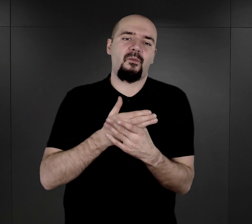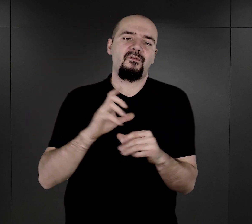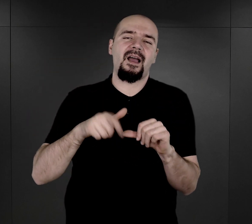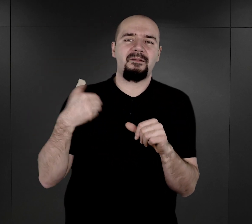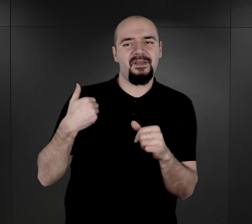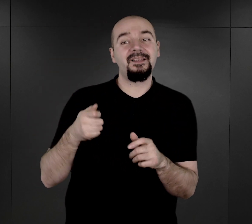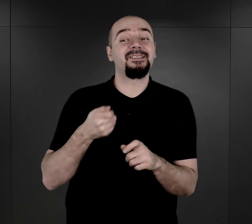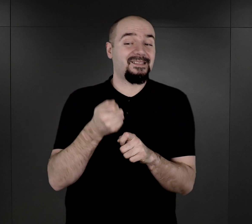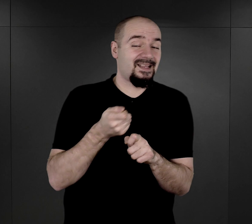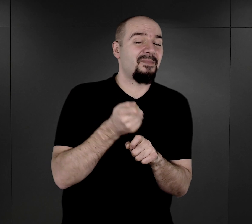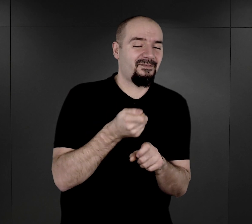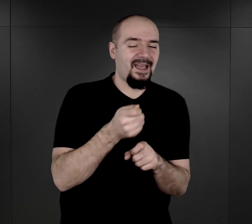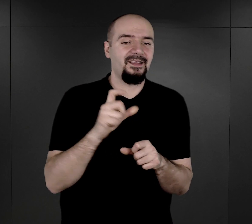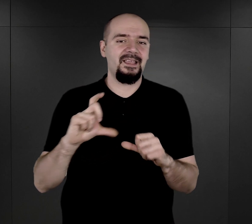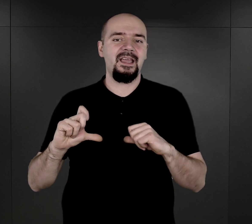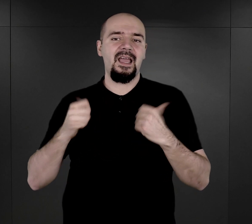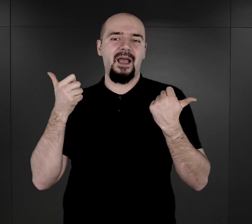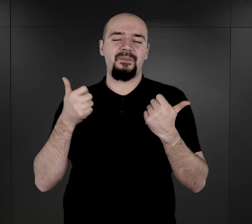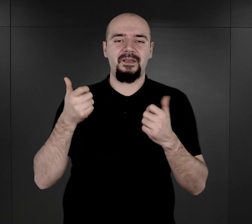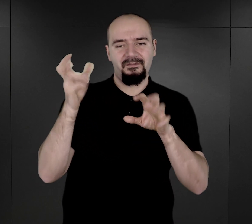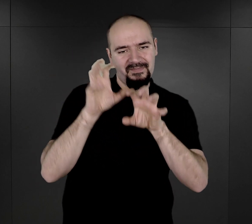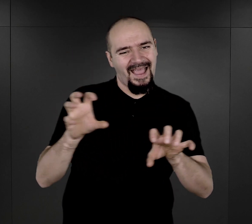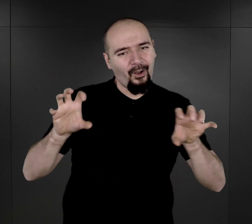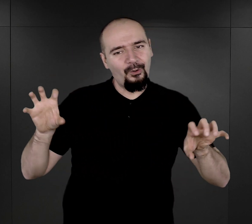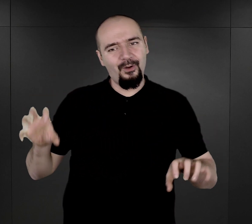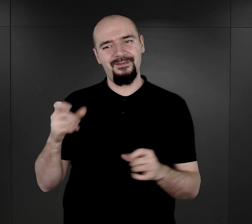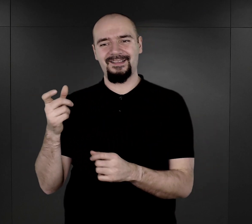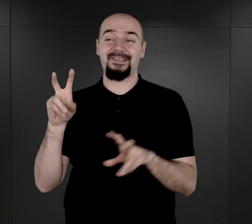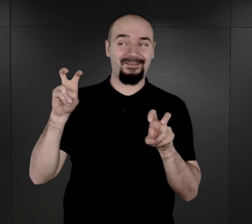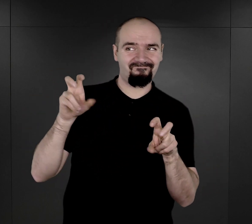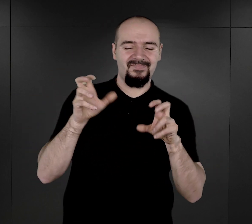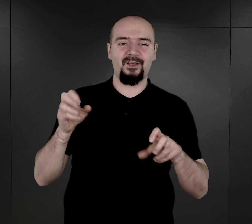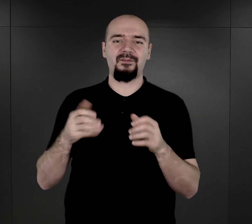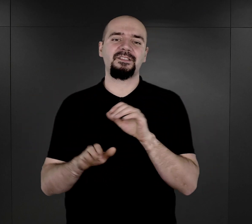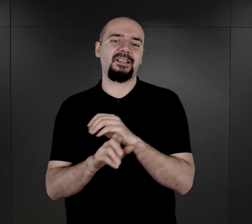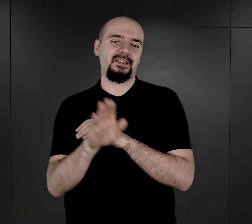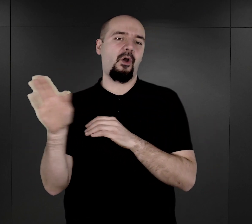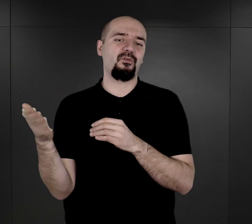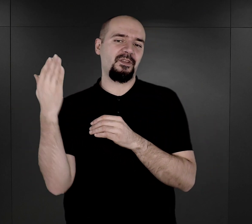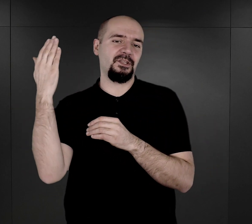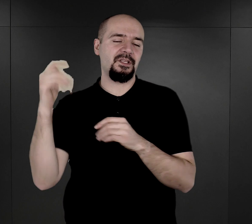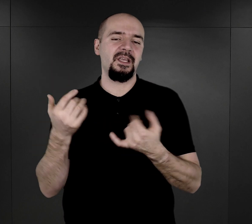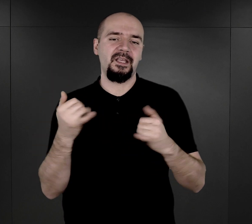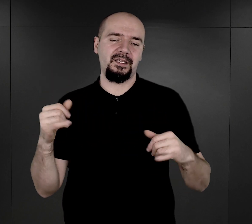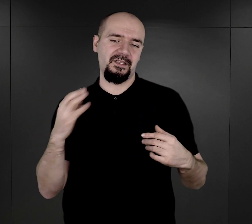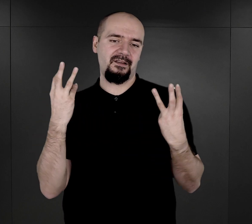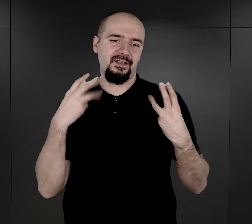sposób dekorować, tak to nazwijmy kolokwialnie, te wizyty różnych osób. Ale rzeczywistość, ten dzień